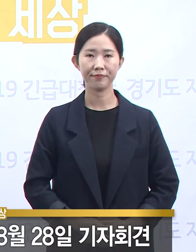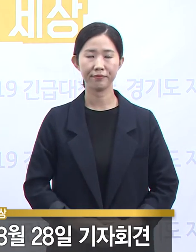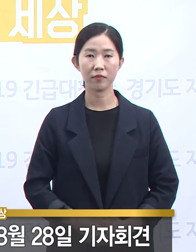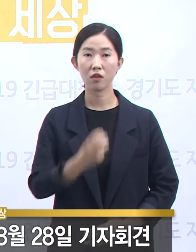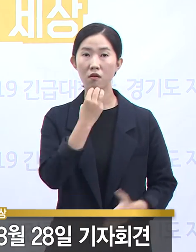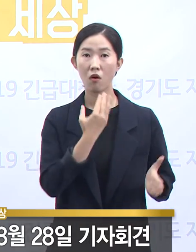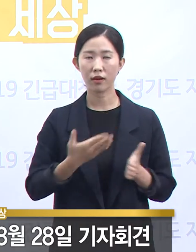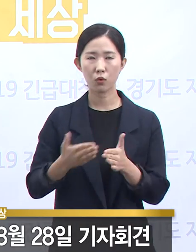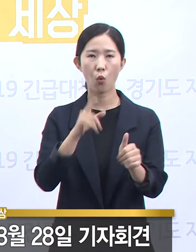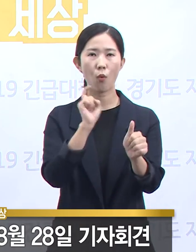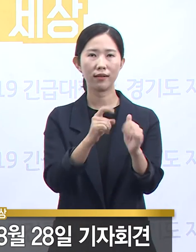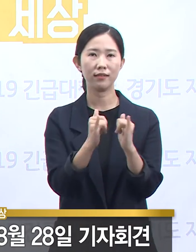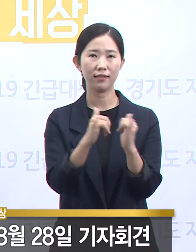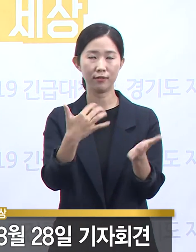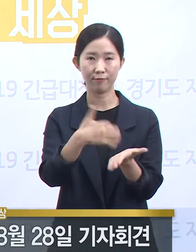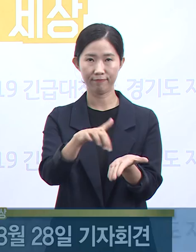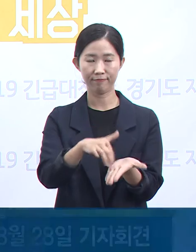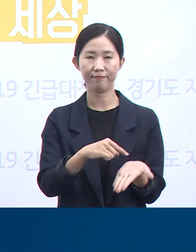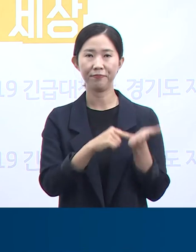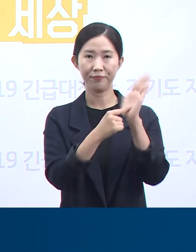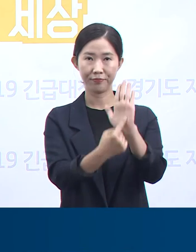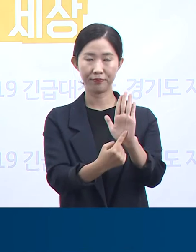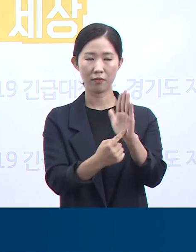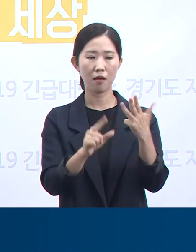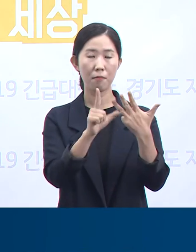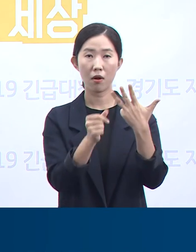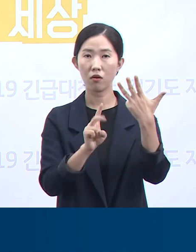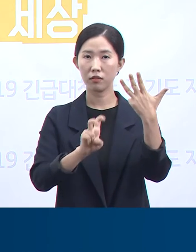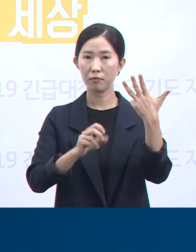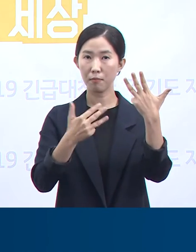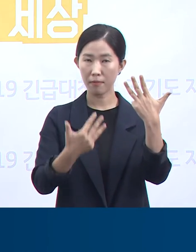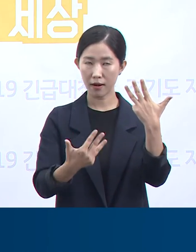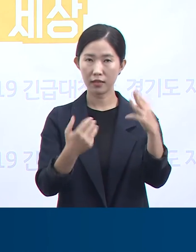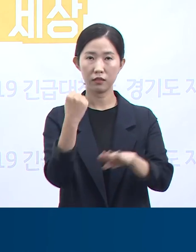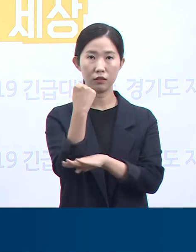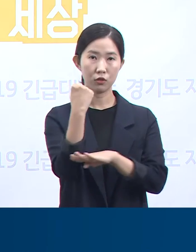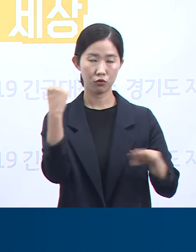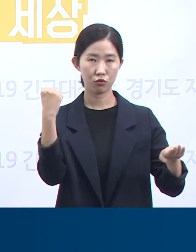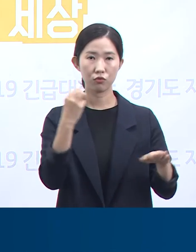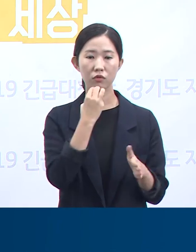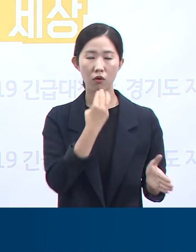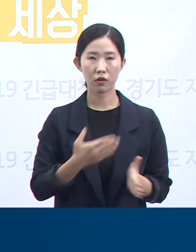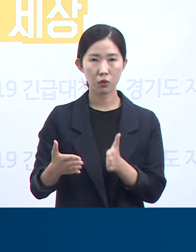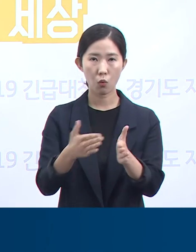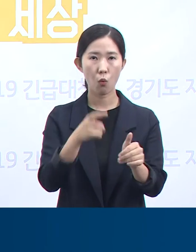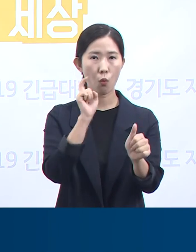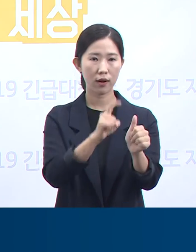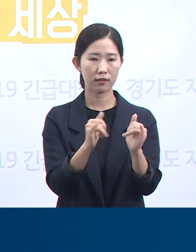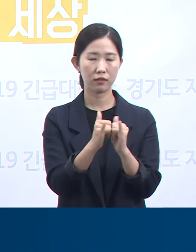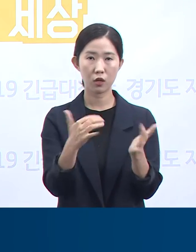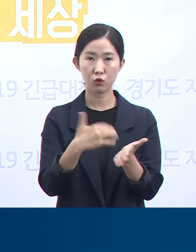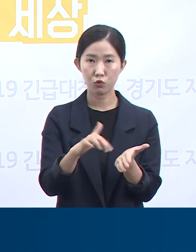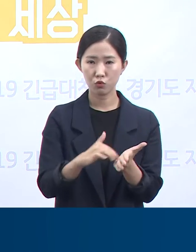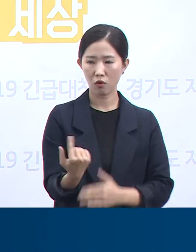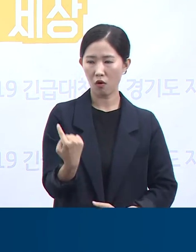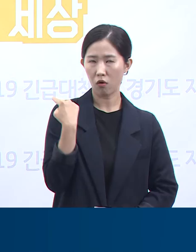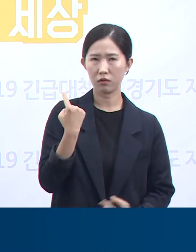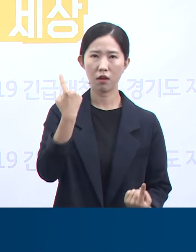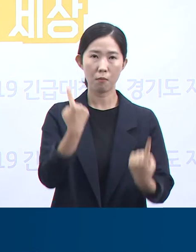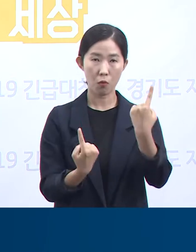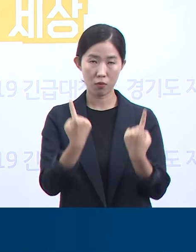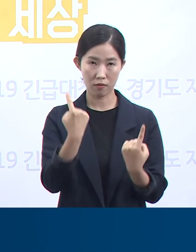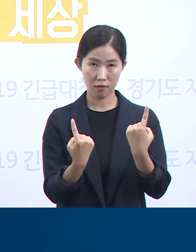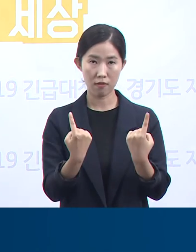경기도 확진자 발생 현황입니다. 8월 28일 0시 기준 경기도의 확진자 수는 전일 오전 0시